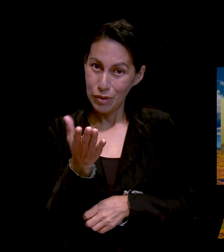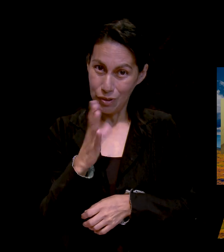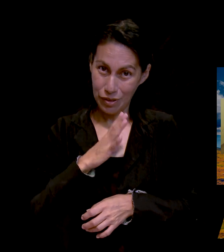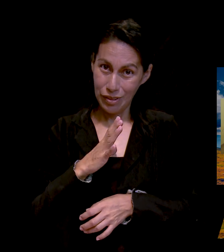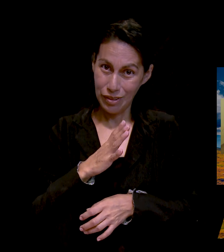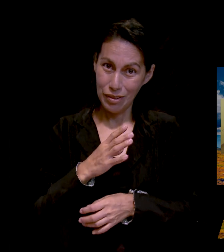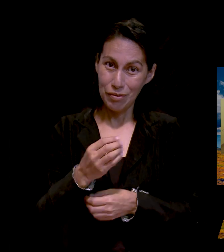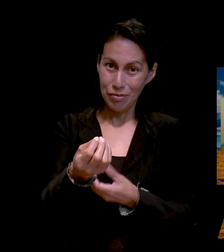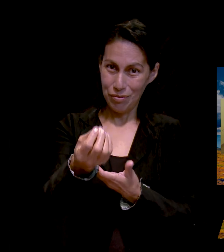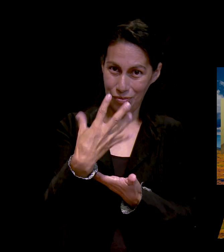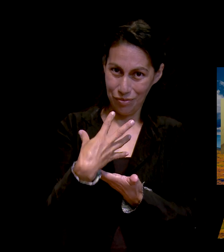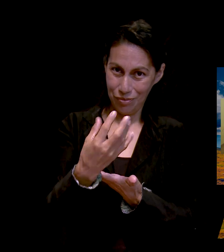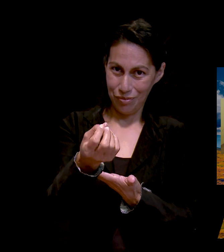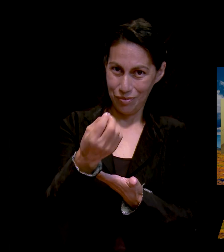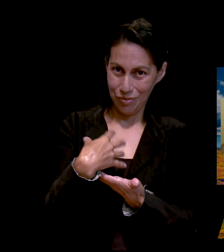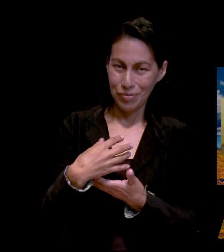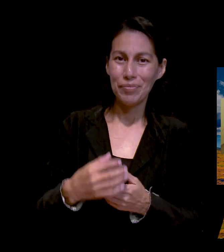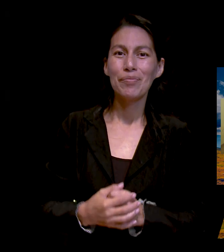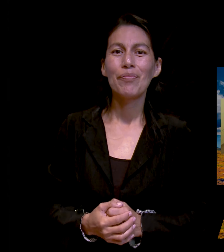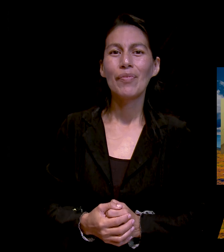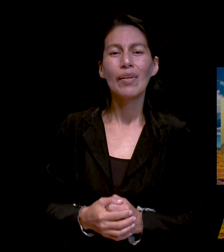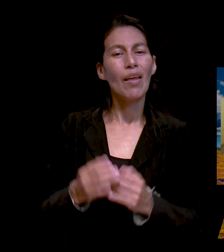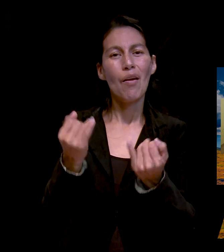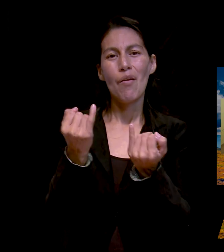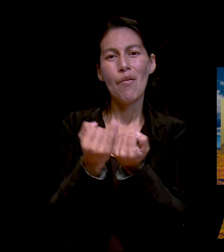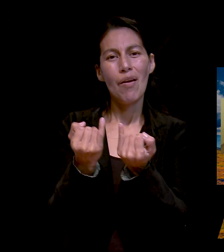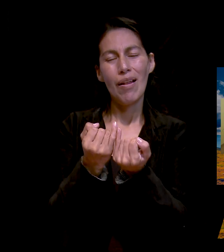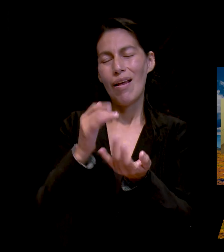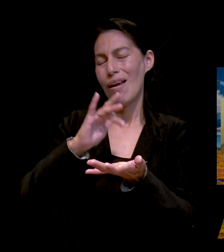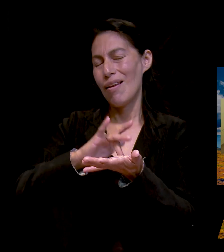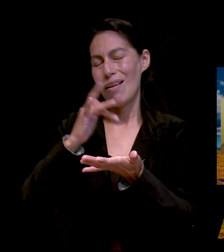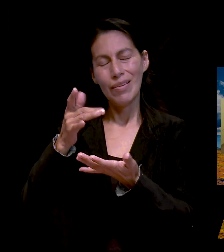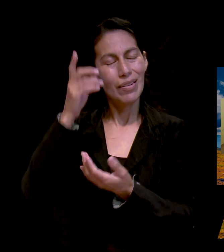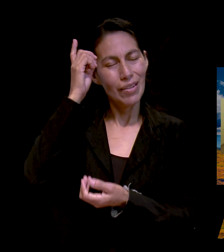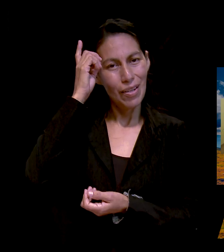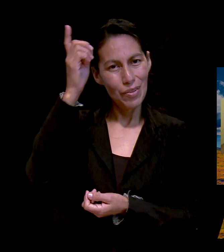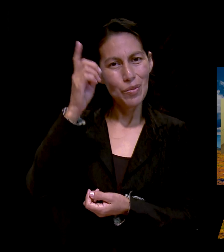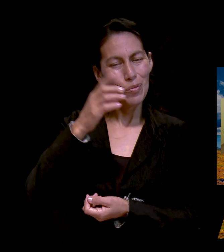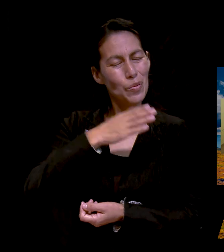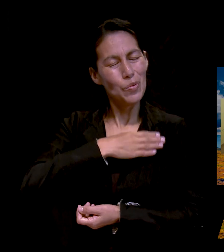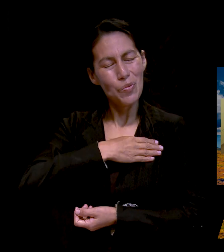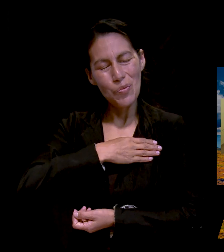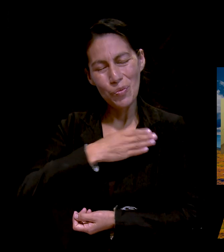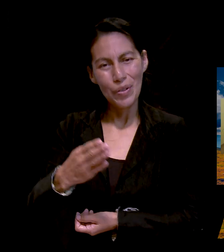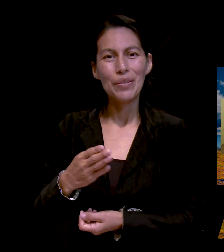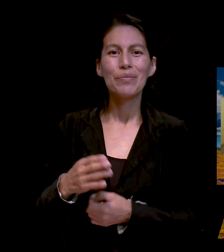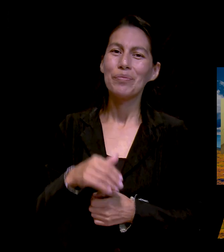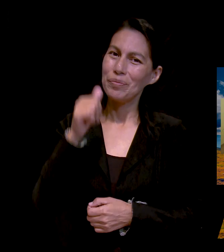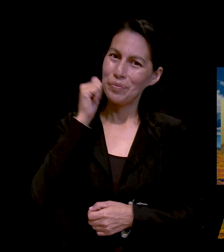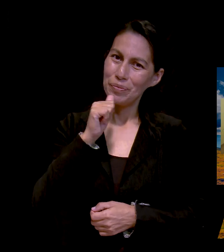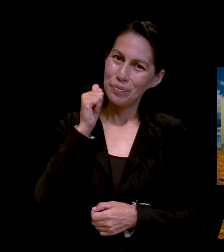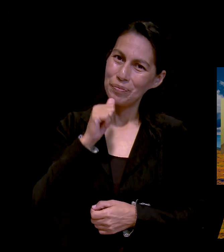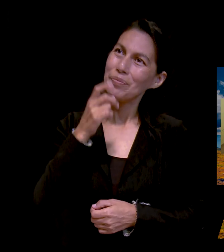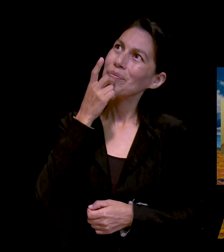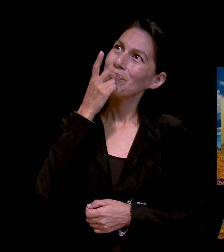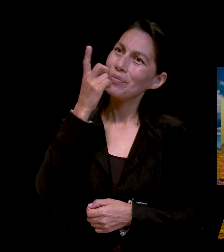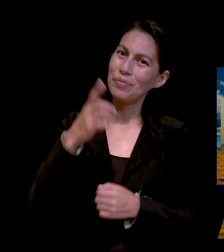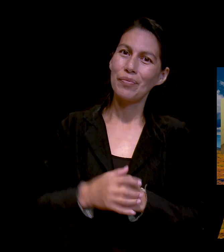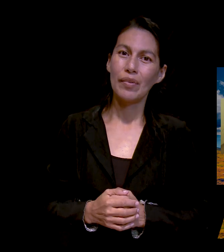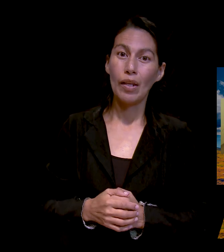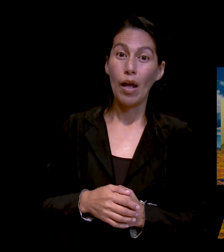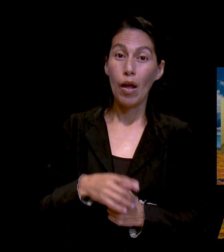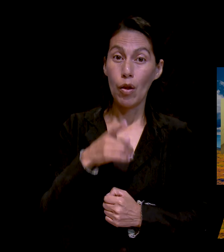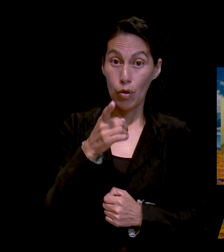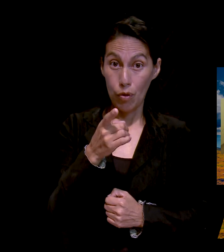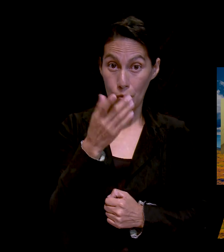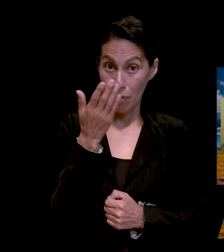de darle gracias a Dios por todo lo bueno que ha sido con nosotros. Así que envía tus pedidos de oración